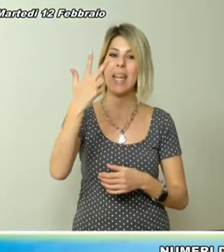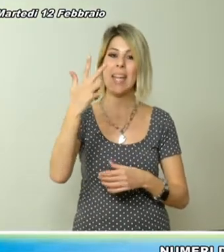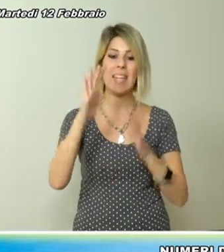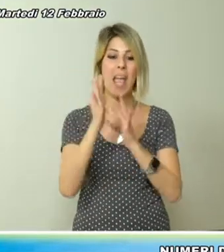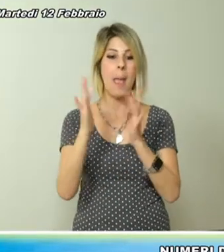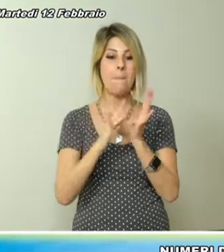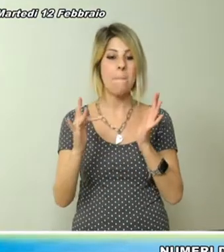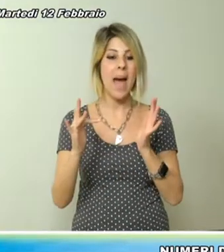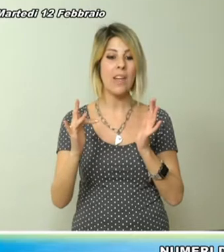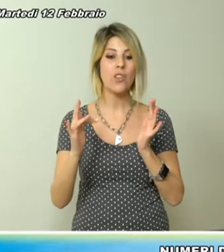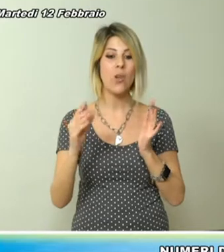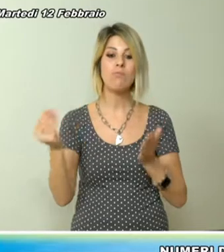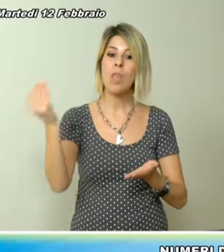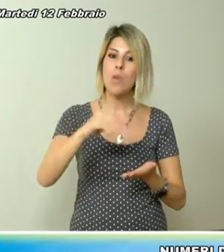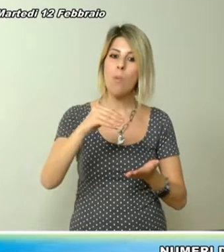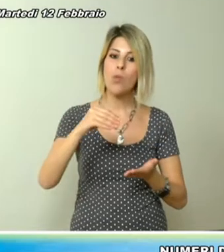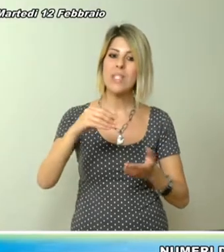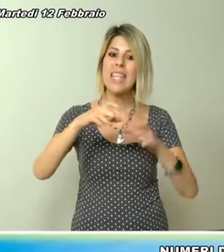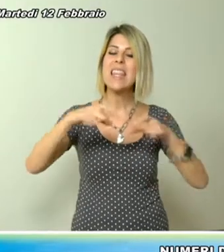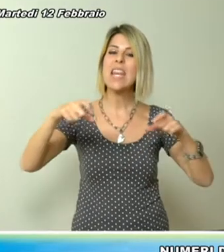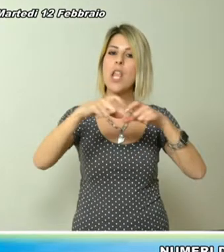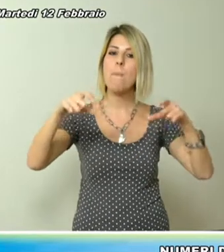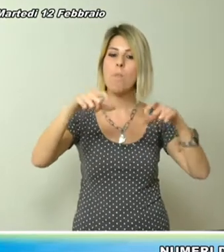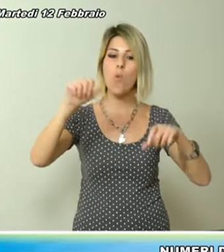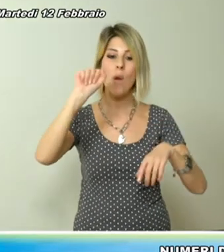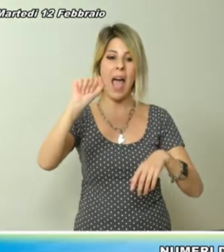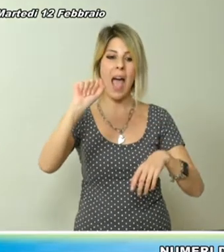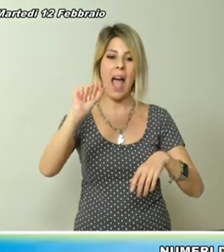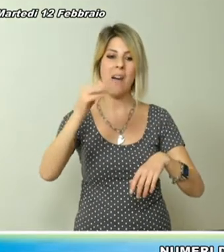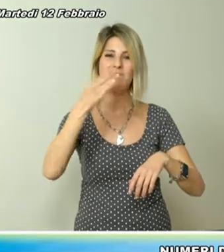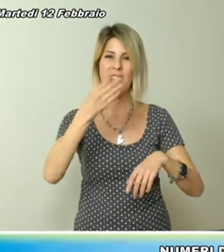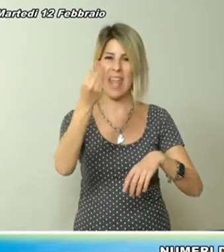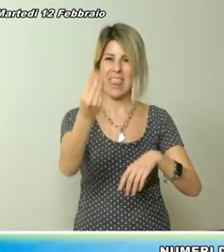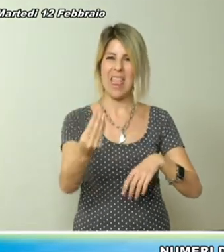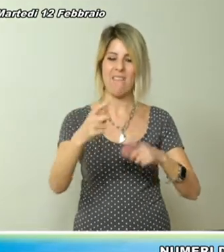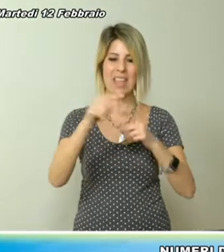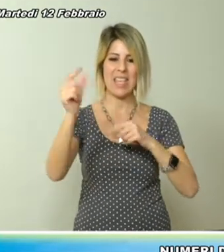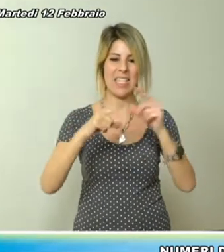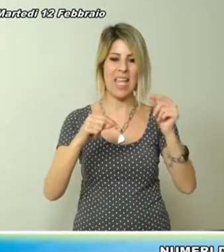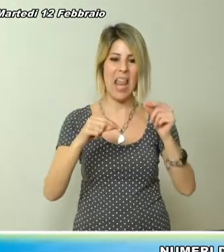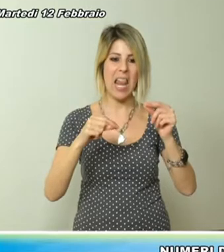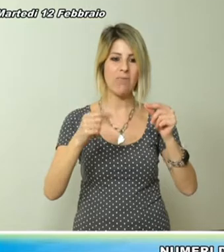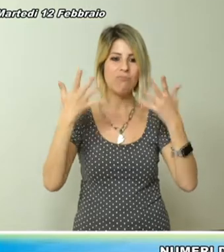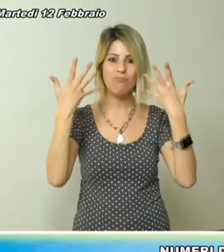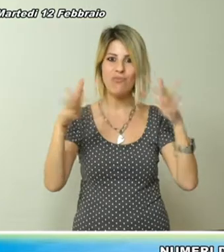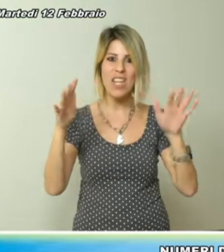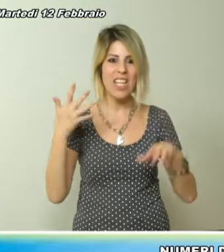Per la giornata di domenica 3 marzo i posti sulla tribuna A davanti alla stella sono